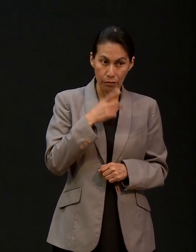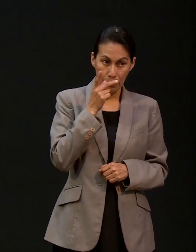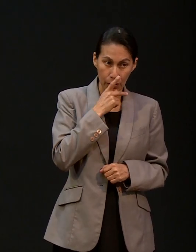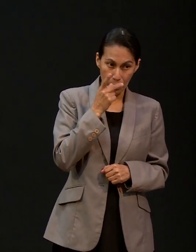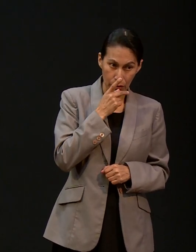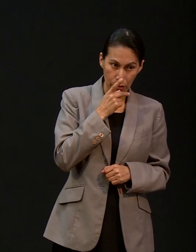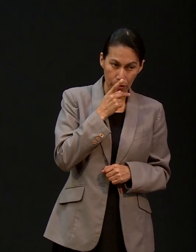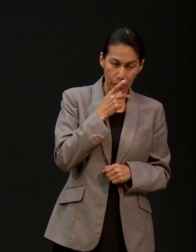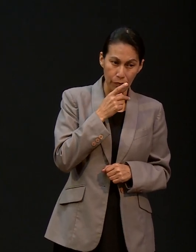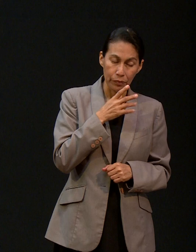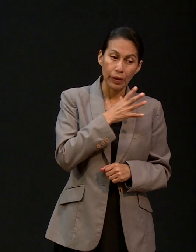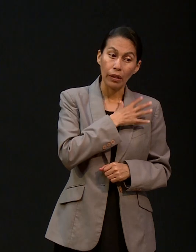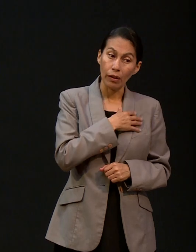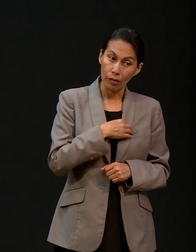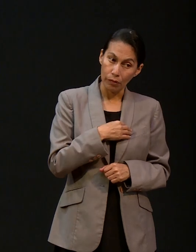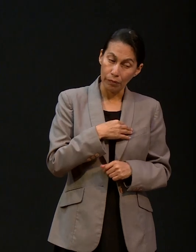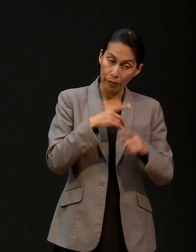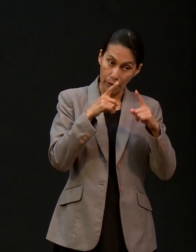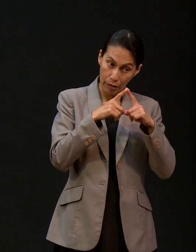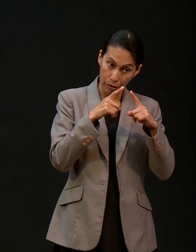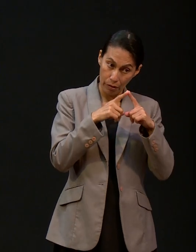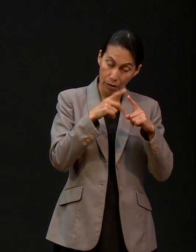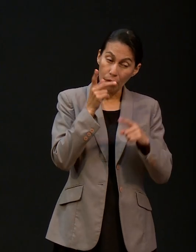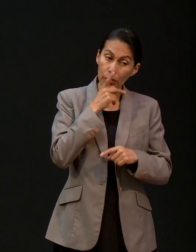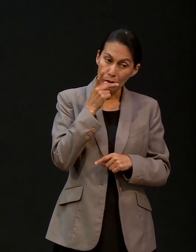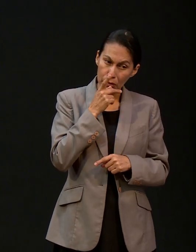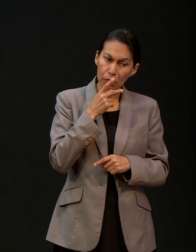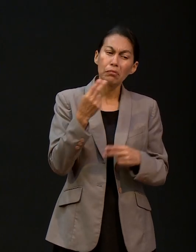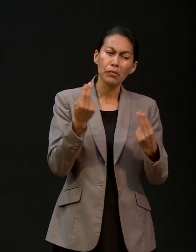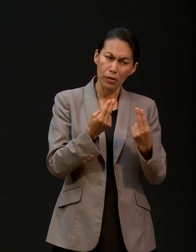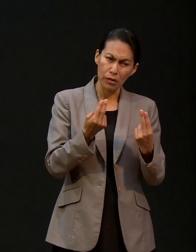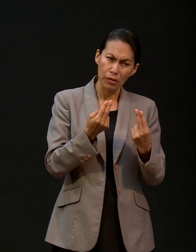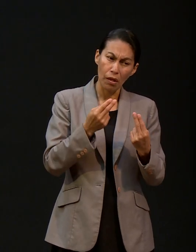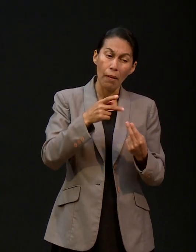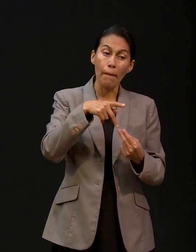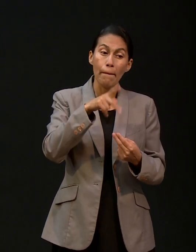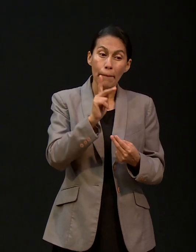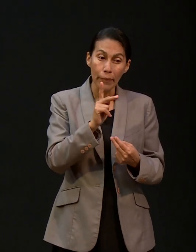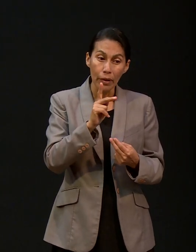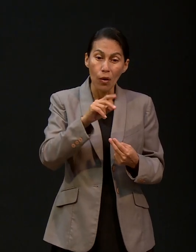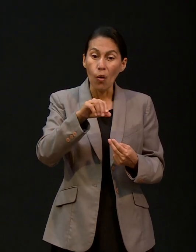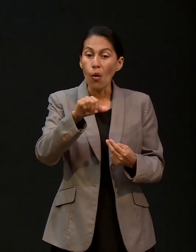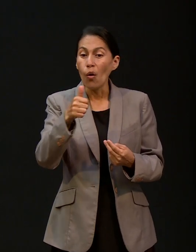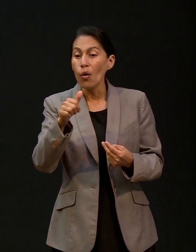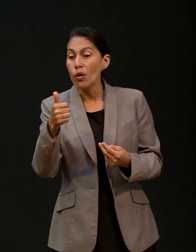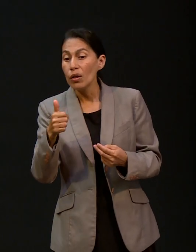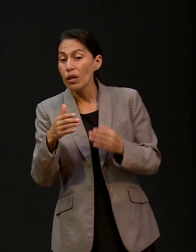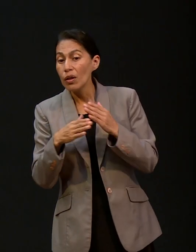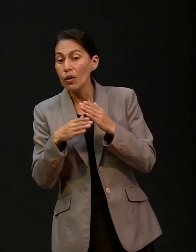solamente necesita pastores. También necesita especialistas en otras áreas.